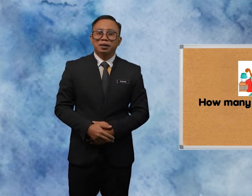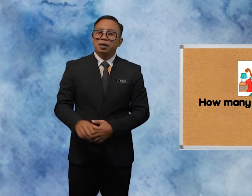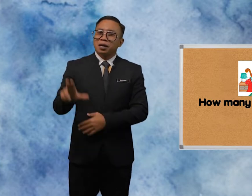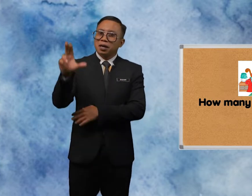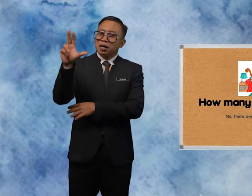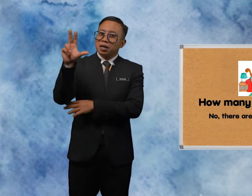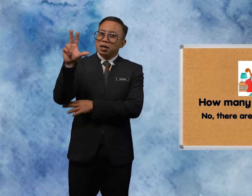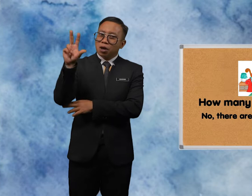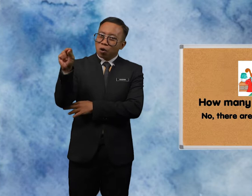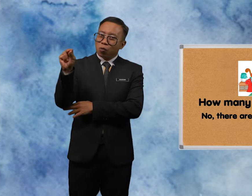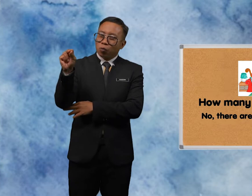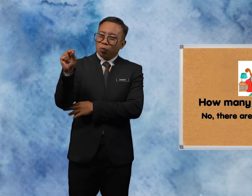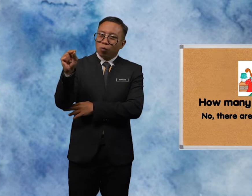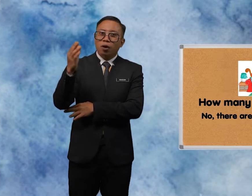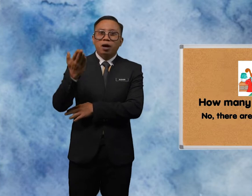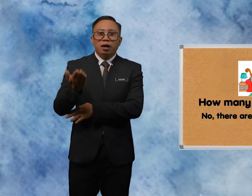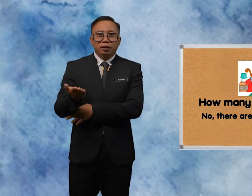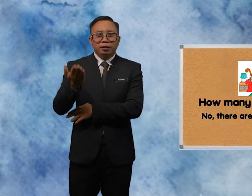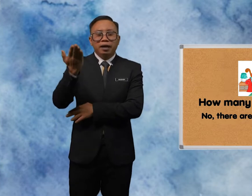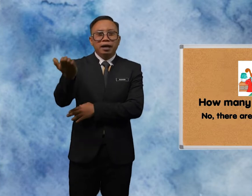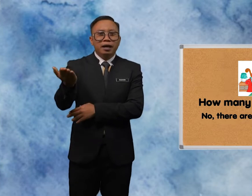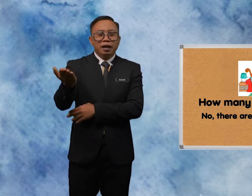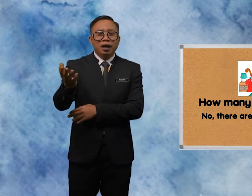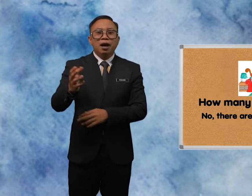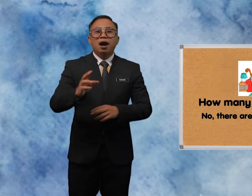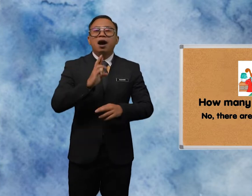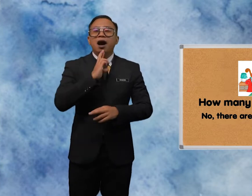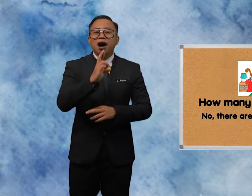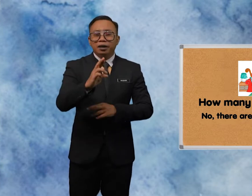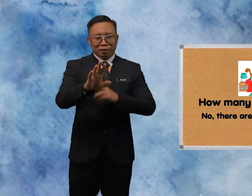No They Are No On